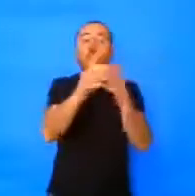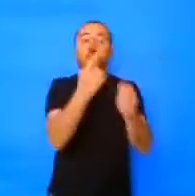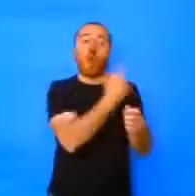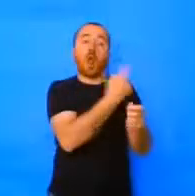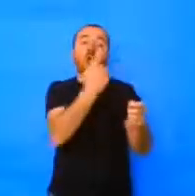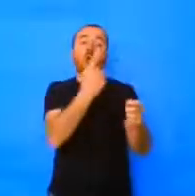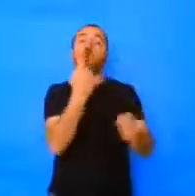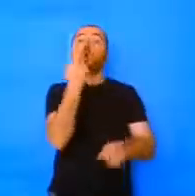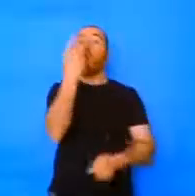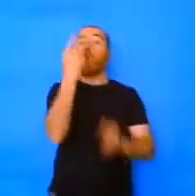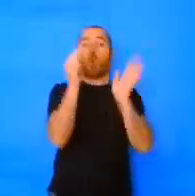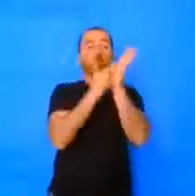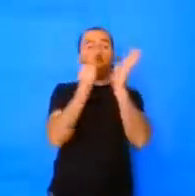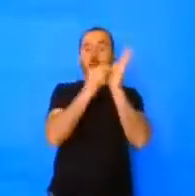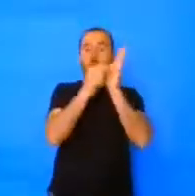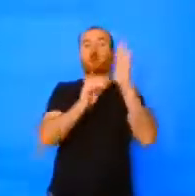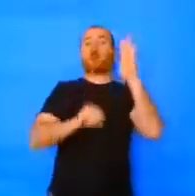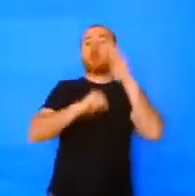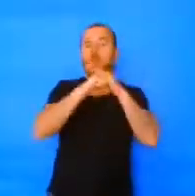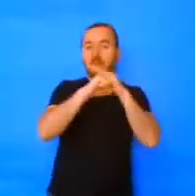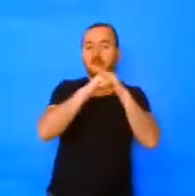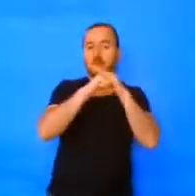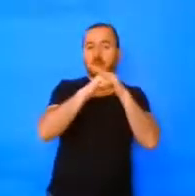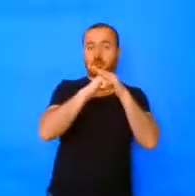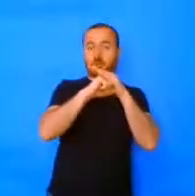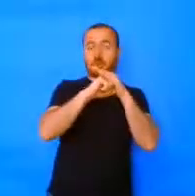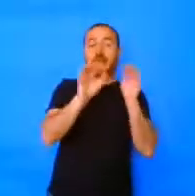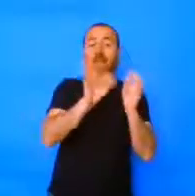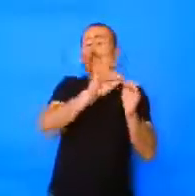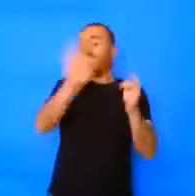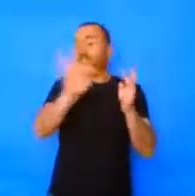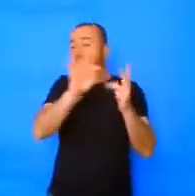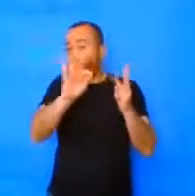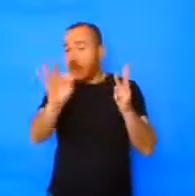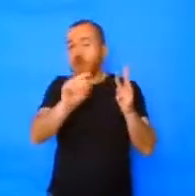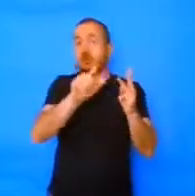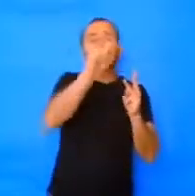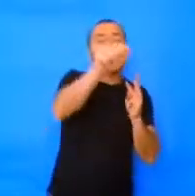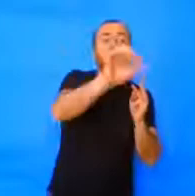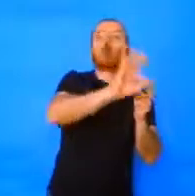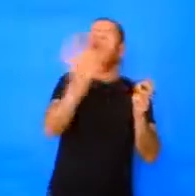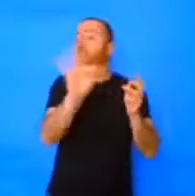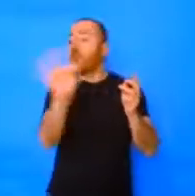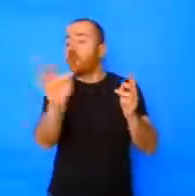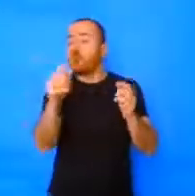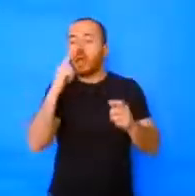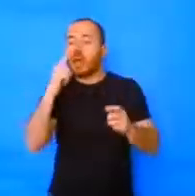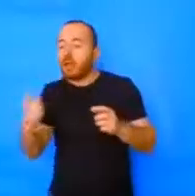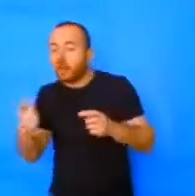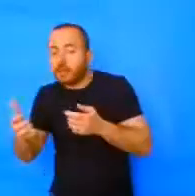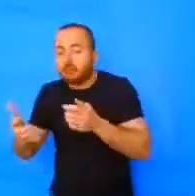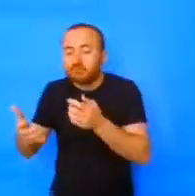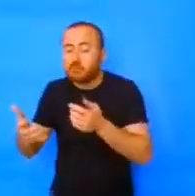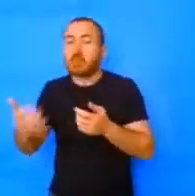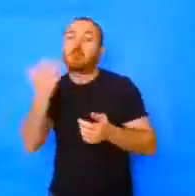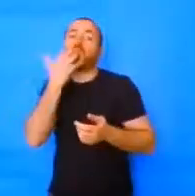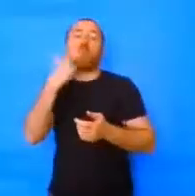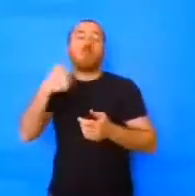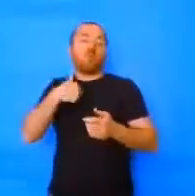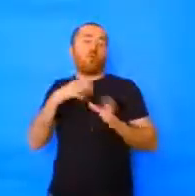se mide a ver quién está muy cerca del boliche. Si, por ejemplo, mi equipo tiene la bola más cerca, mi equipo gana un punto, y el